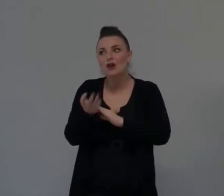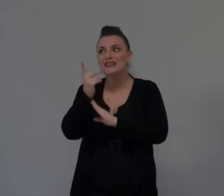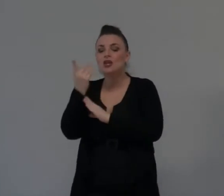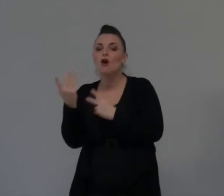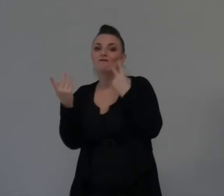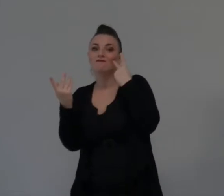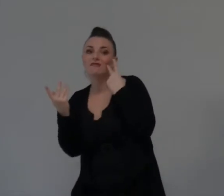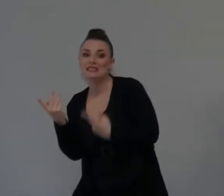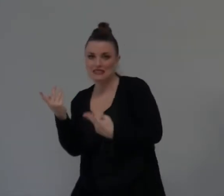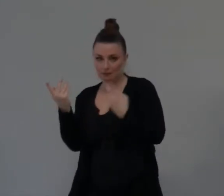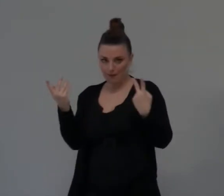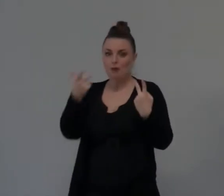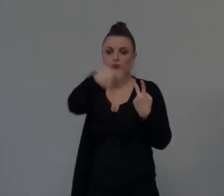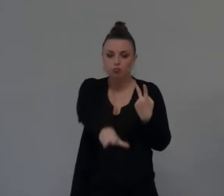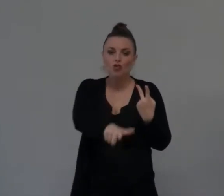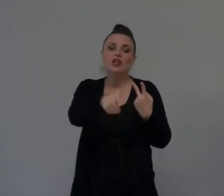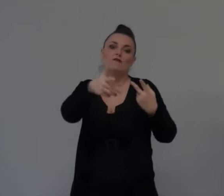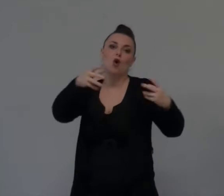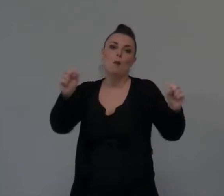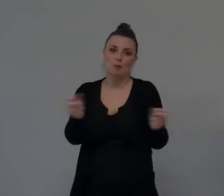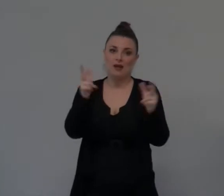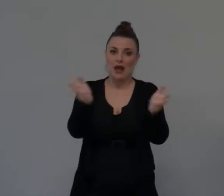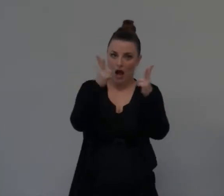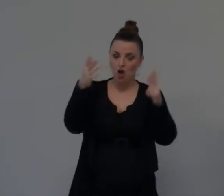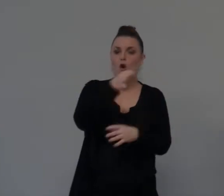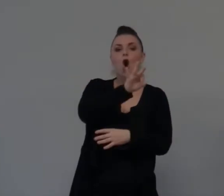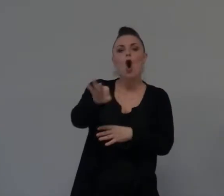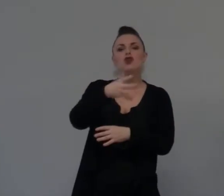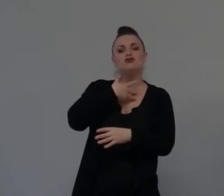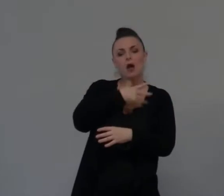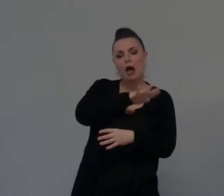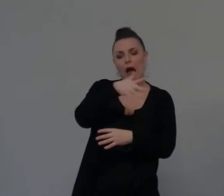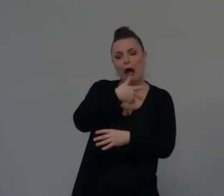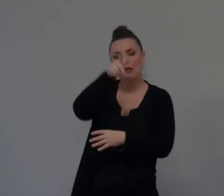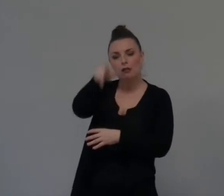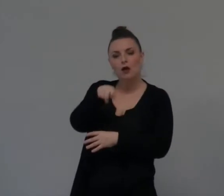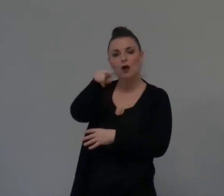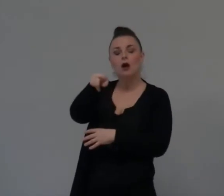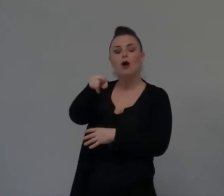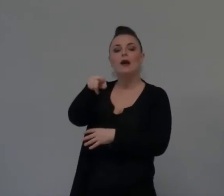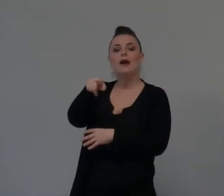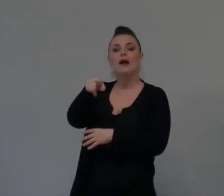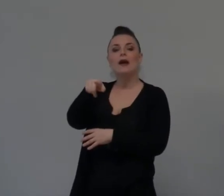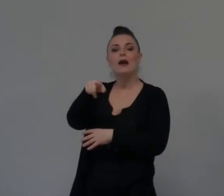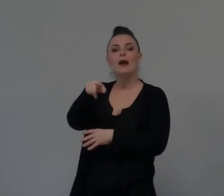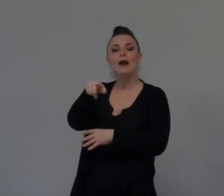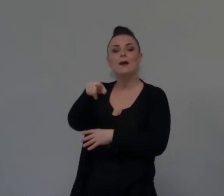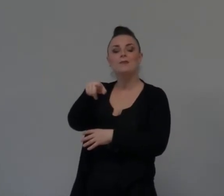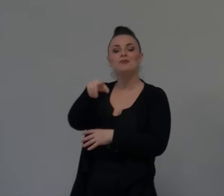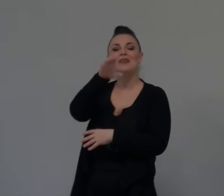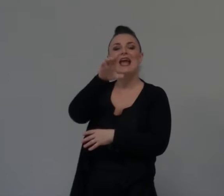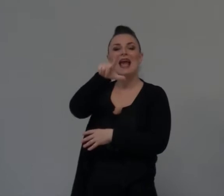figlio della donna, quella donna che per miracolo l sfamato quando